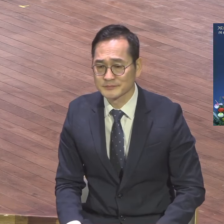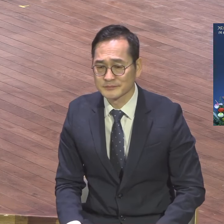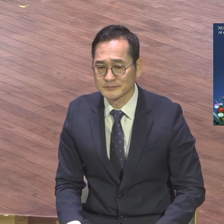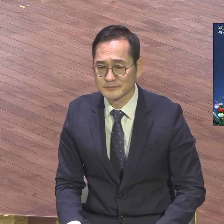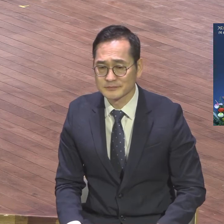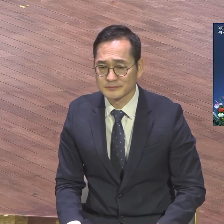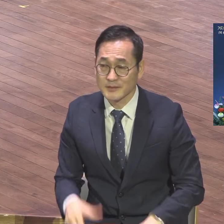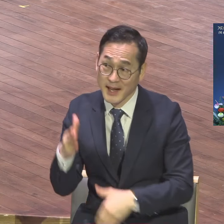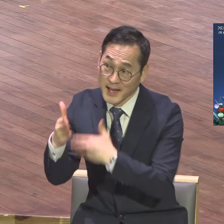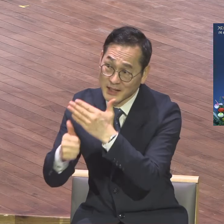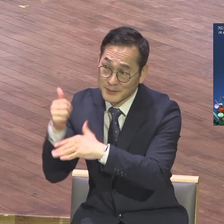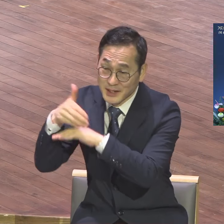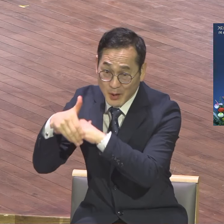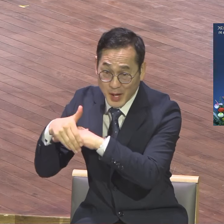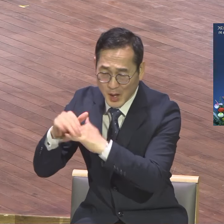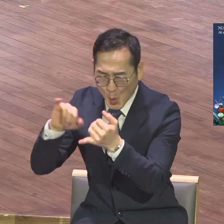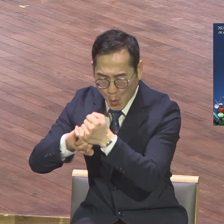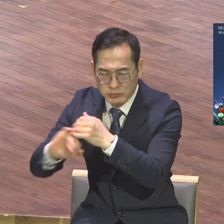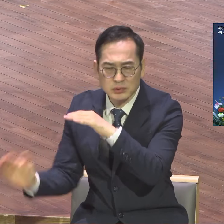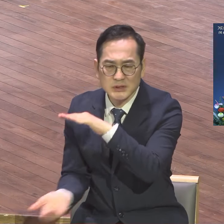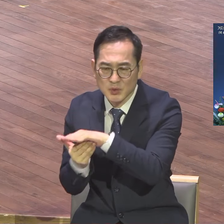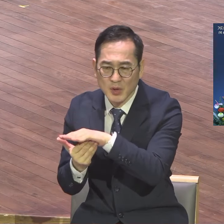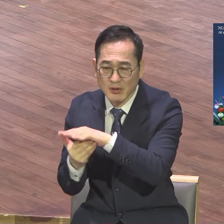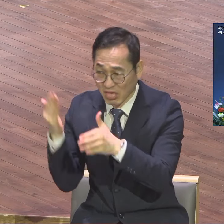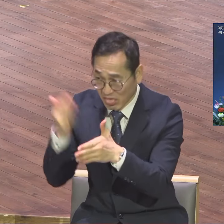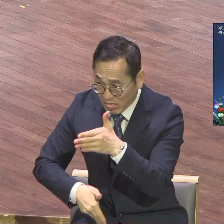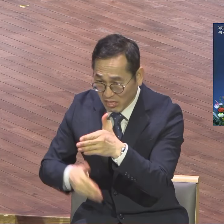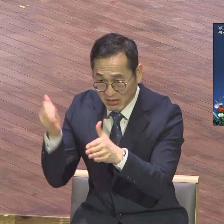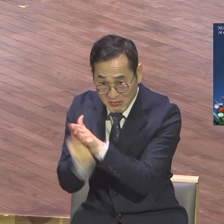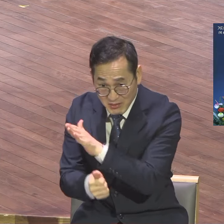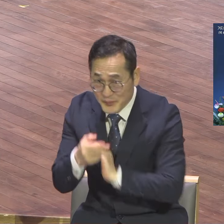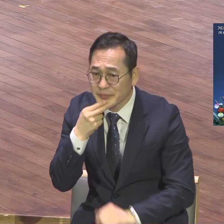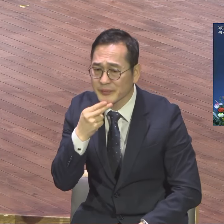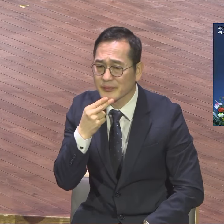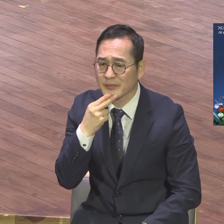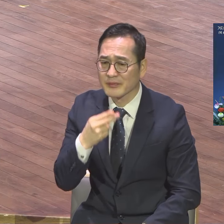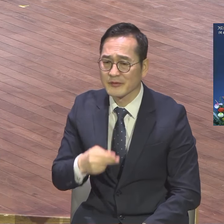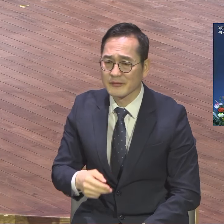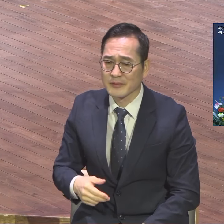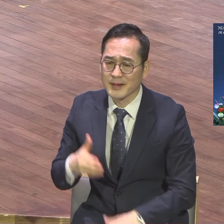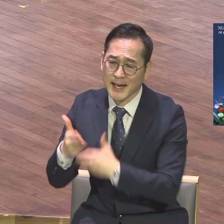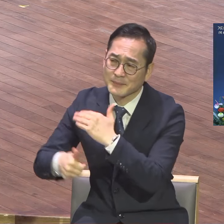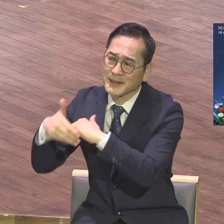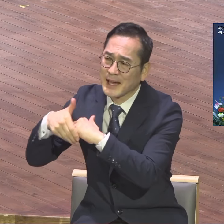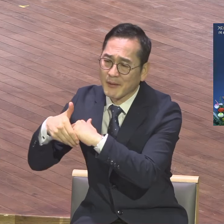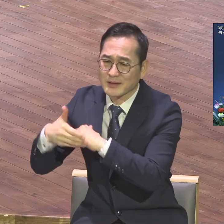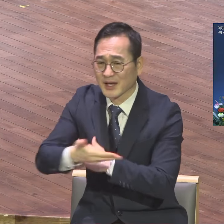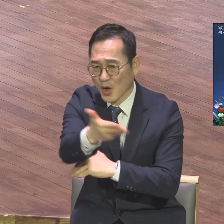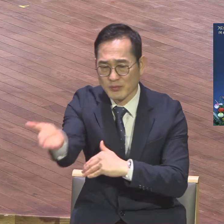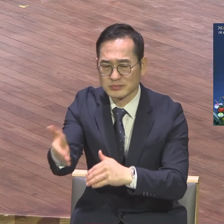성취된다는 것입니다. 성취되면 성취가 안 될 거를 우리가 왜 이 자리에 앉아서 듣고 말하겠습니까.